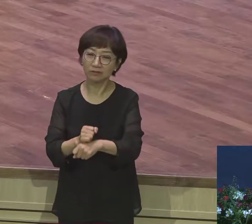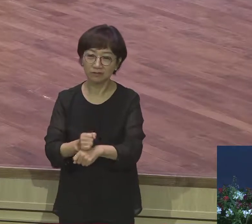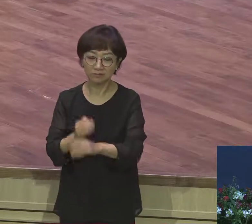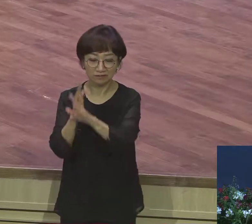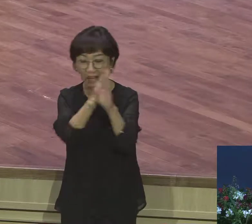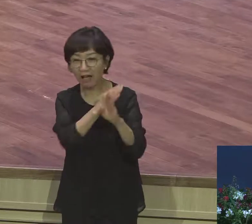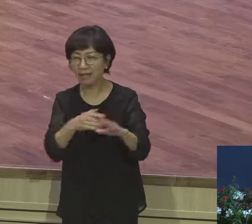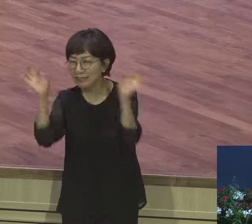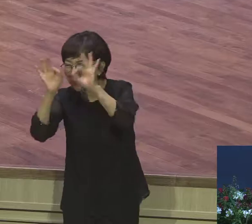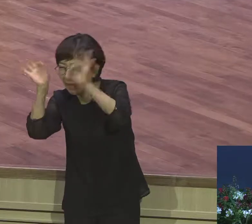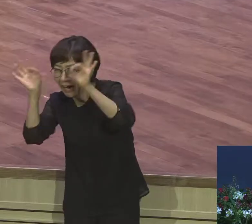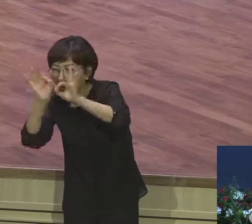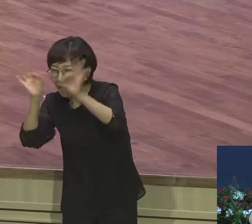아무 생각이 없어